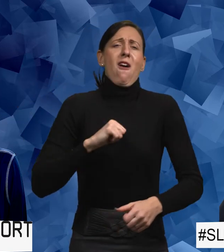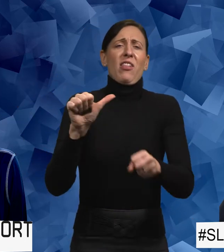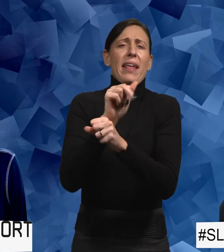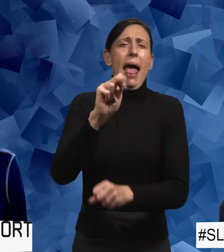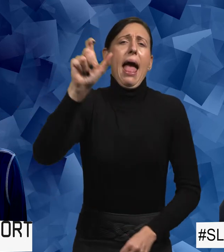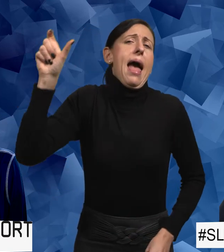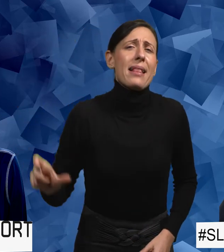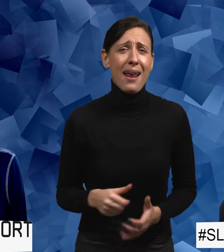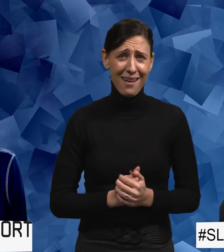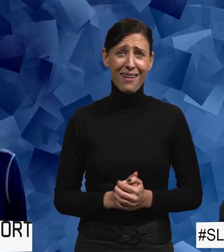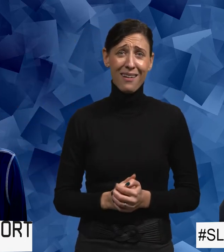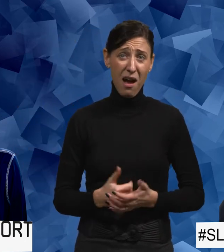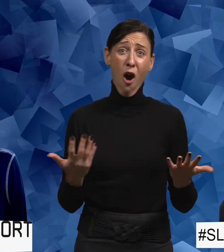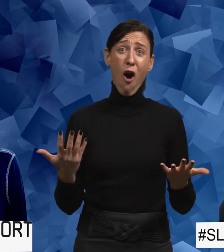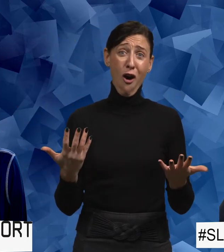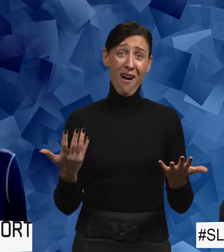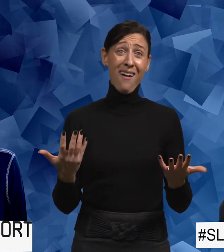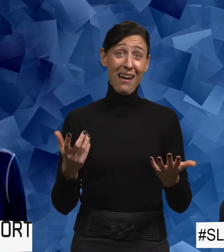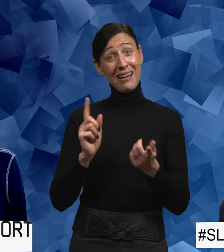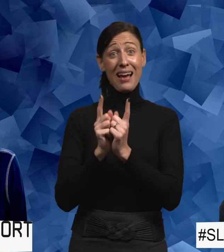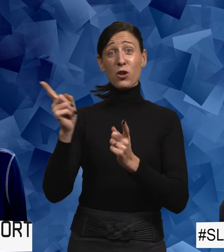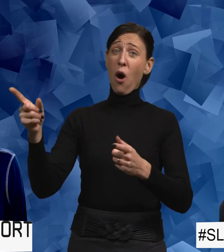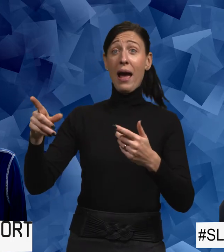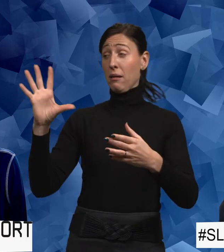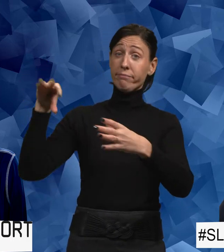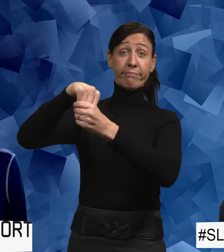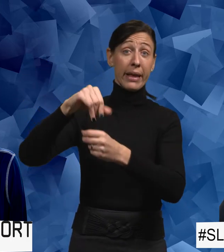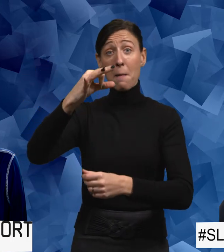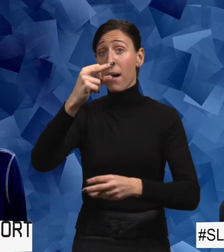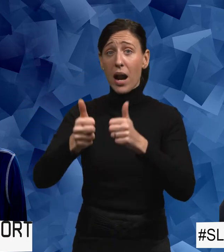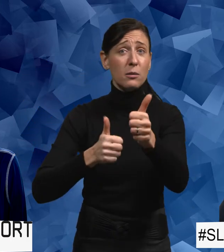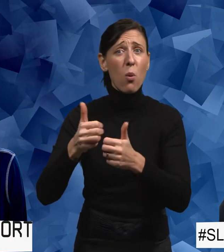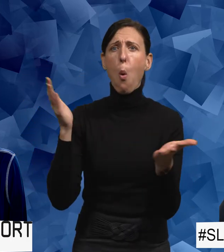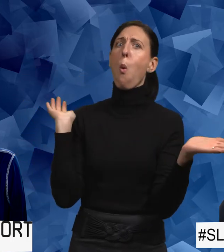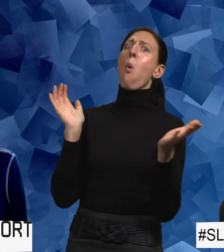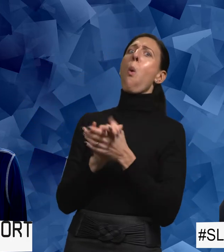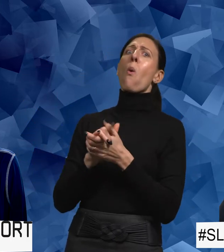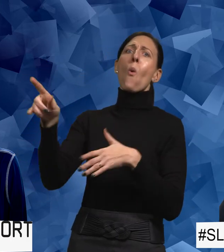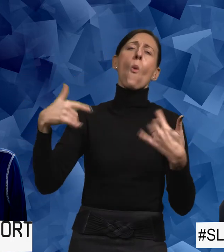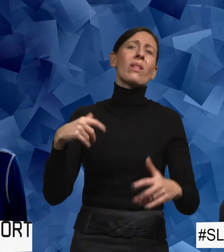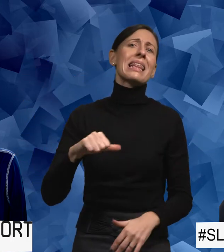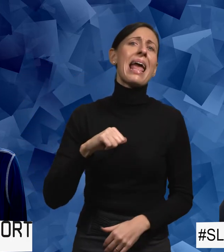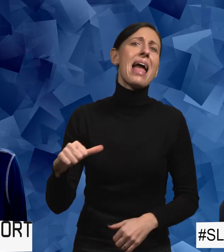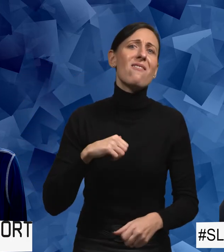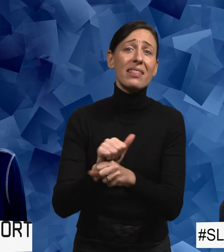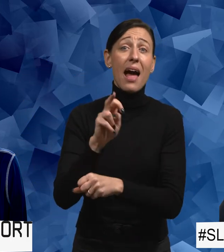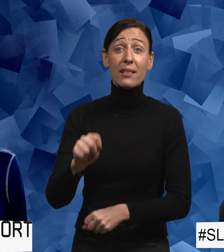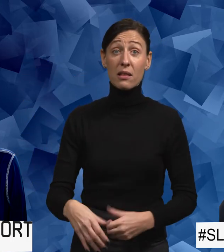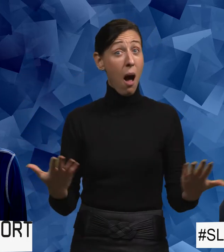tränaren. Och så tror jag inte du behöver vara inblandad i parasport. För att tänka, åh den där trevliga tränaren. Ja hur trevlig var han